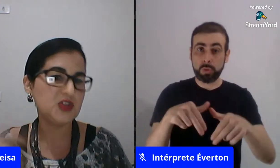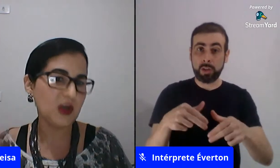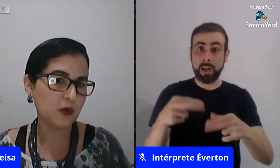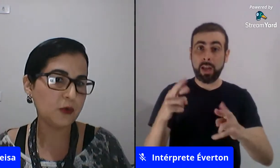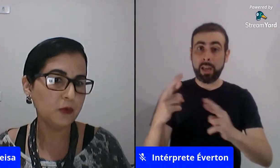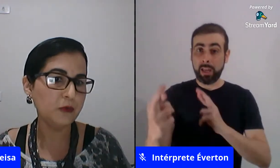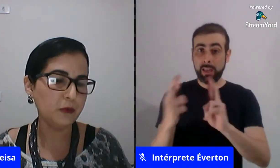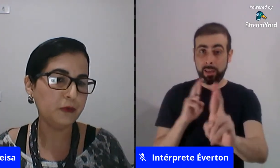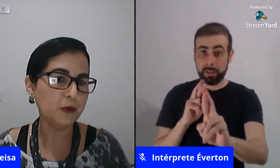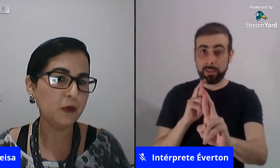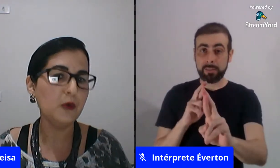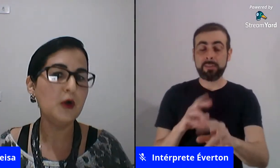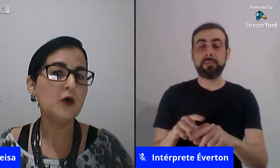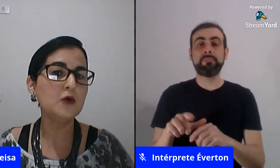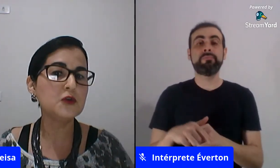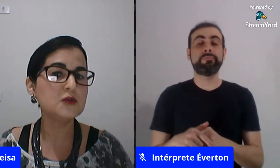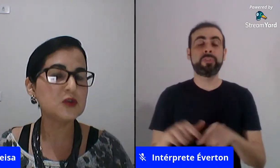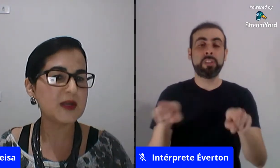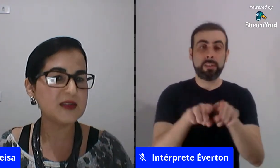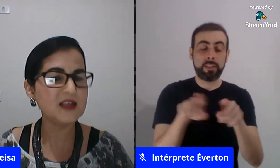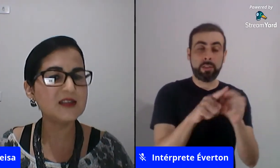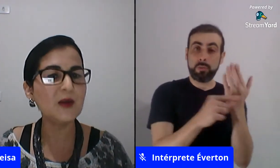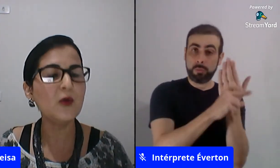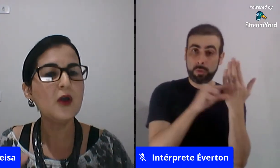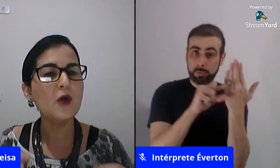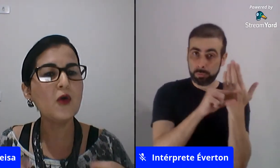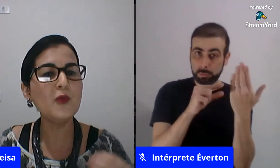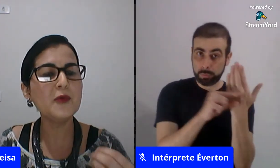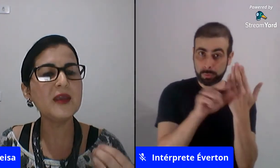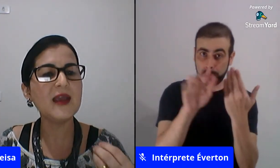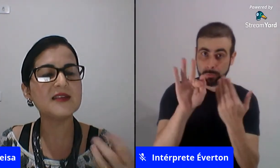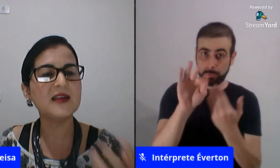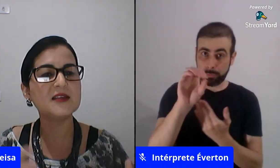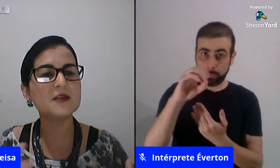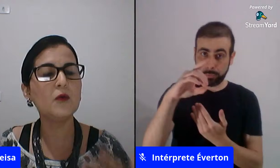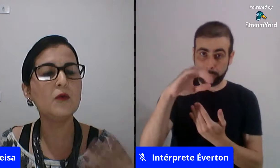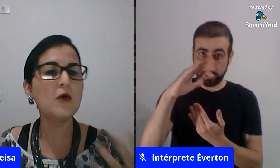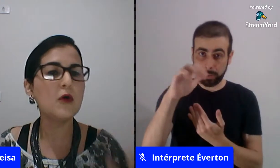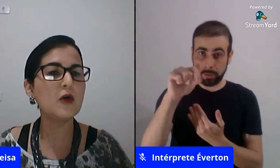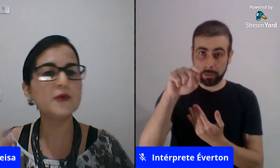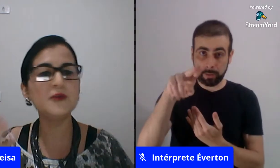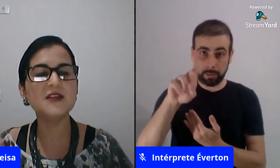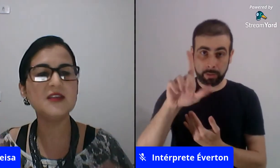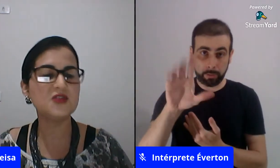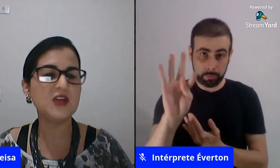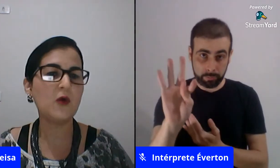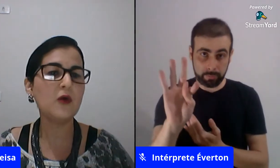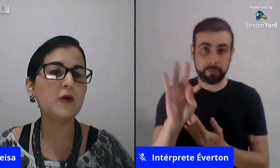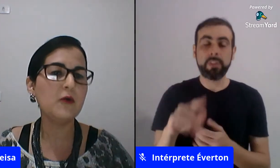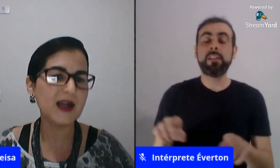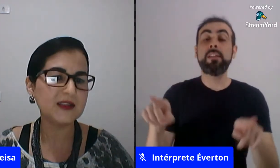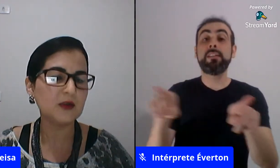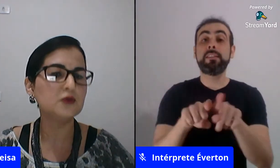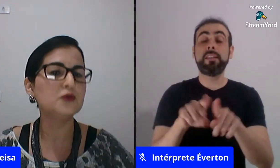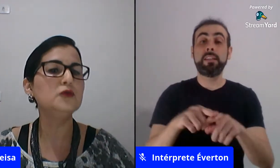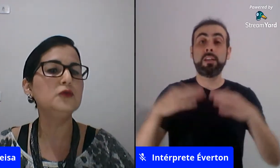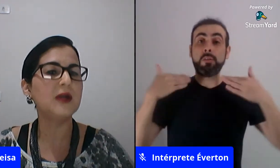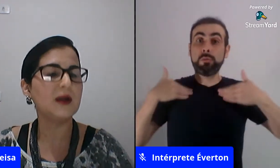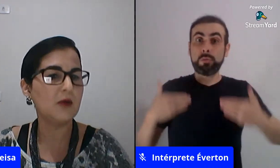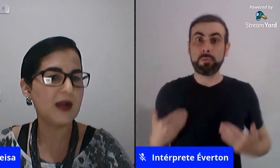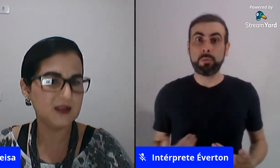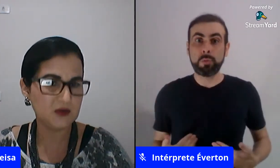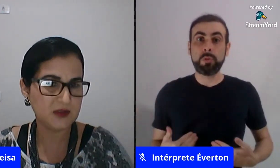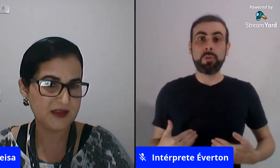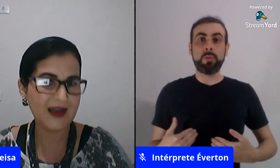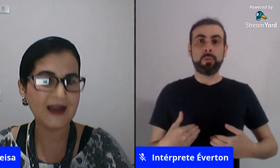de acordo com o Foucault uso dos prazeres então como que essa relação com o corpo e o desejo de acordo com cada cultura